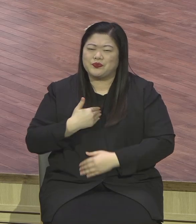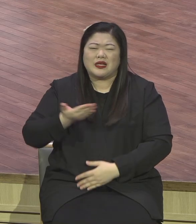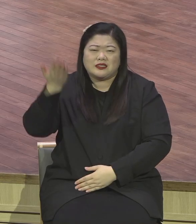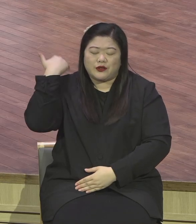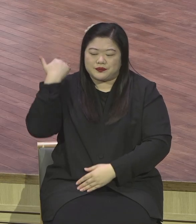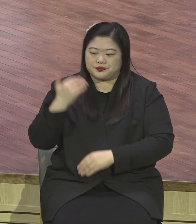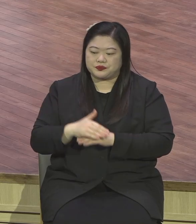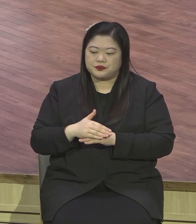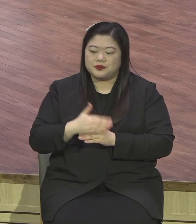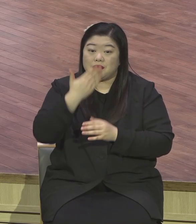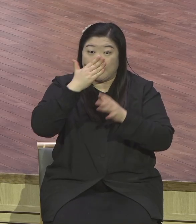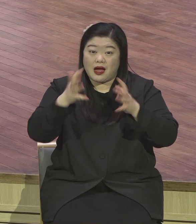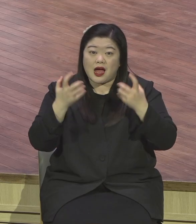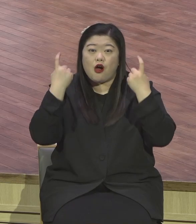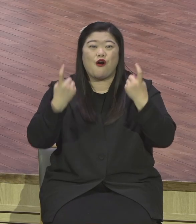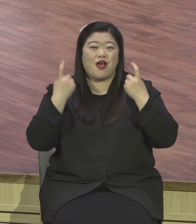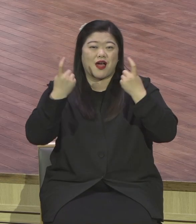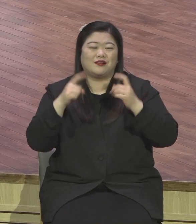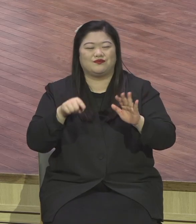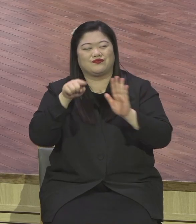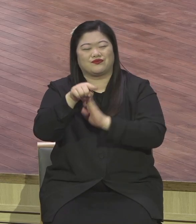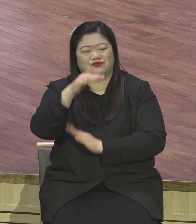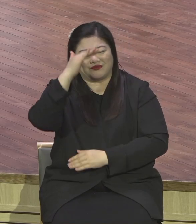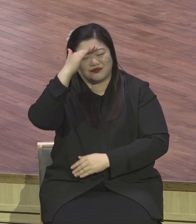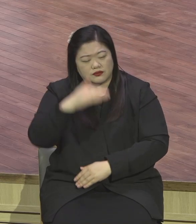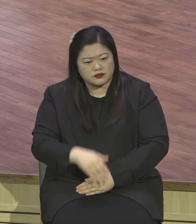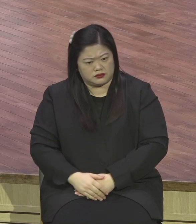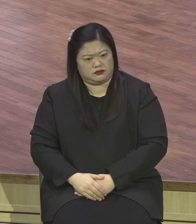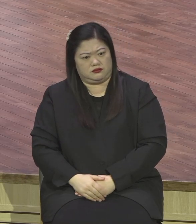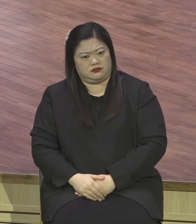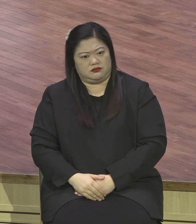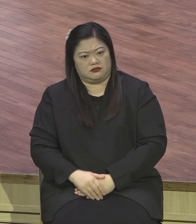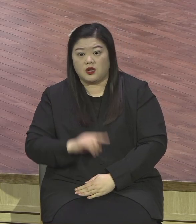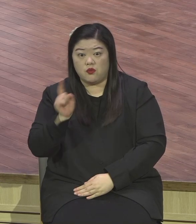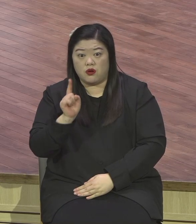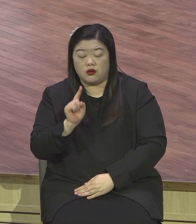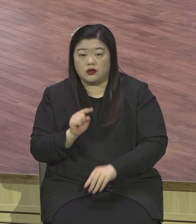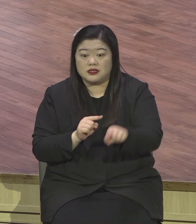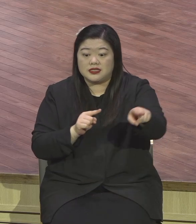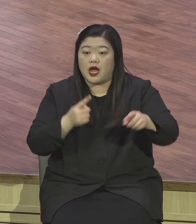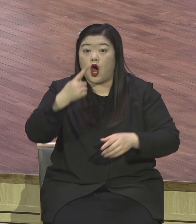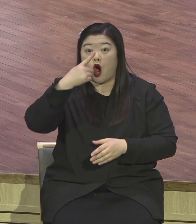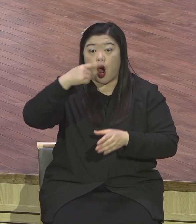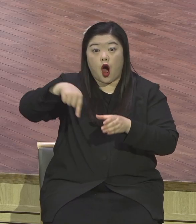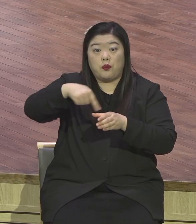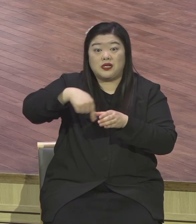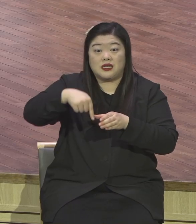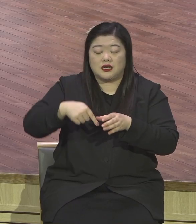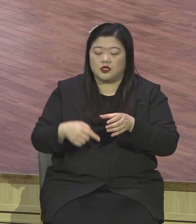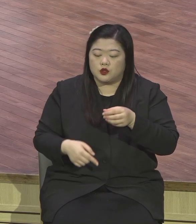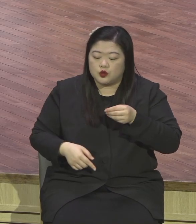돼요. 커피 마시면서 총 들고 계세요. 왜? 이스라엘 예루살렘이 팔레스타인일 거니까.